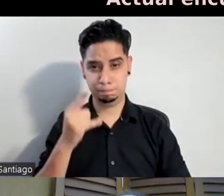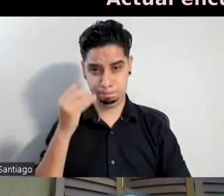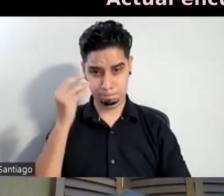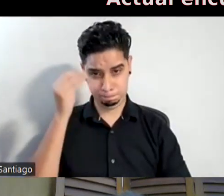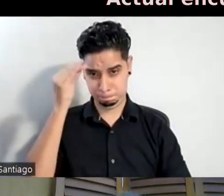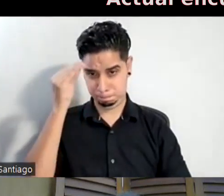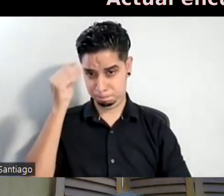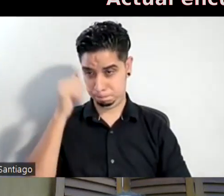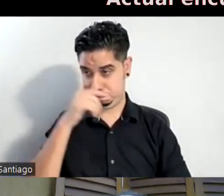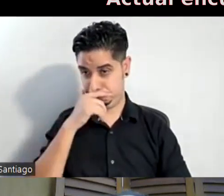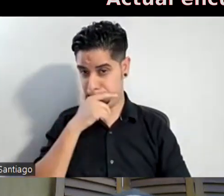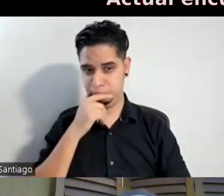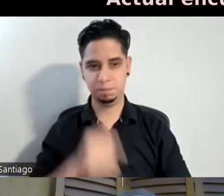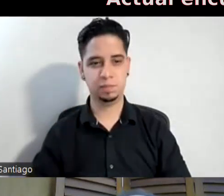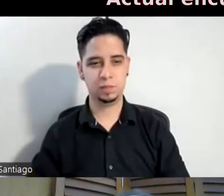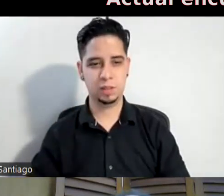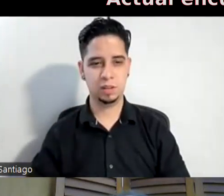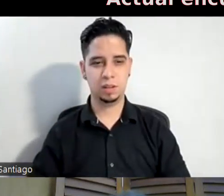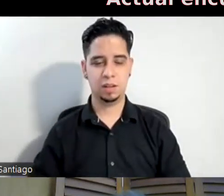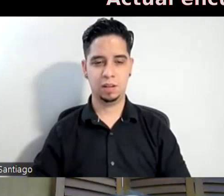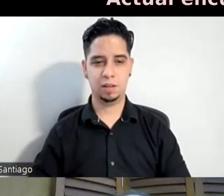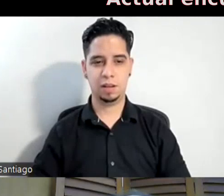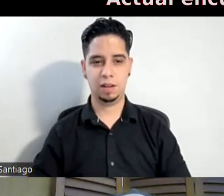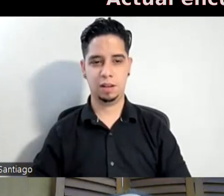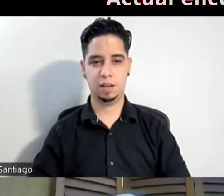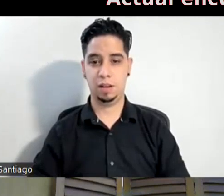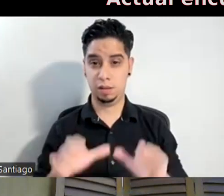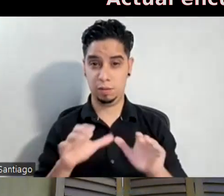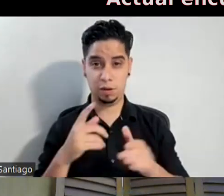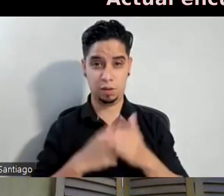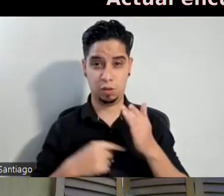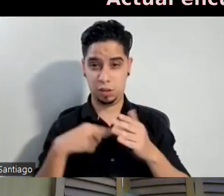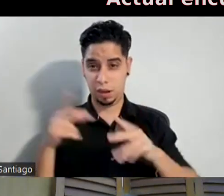Nos gusta hacerle a nuestro público investigar. ¿Ya me colgué?